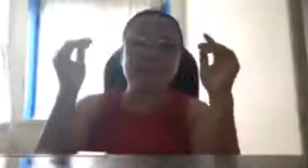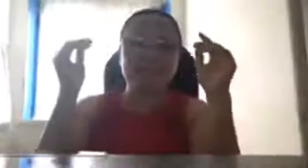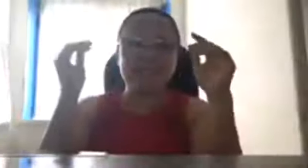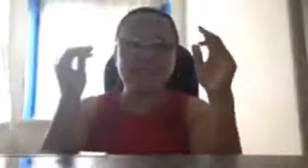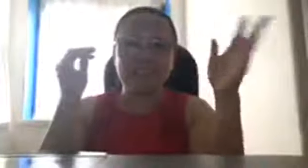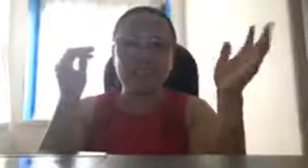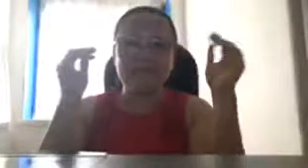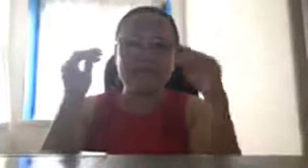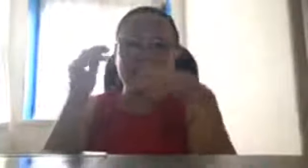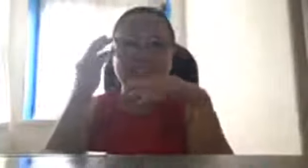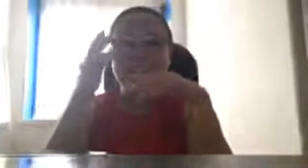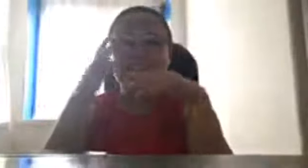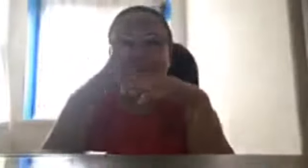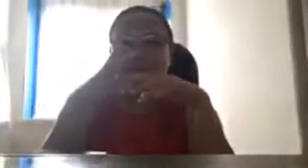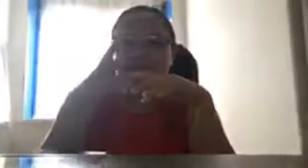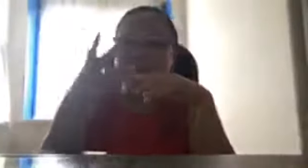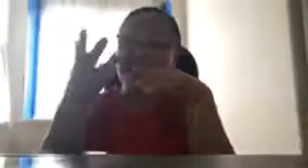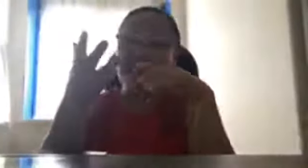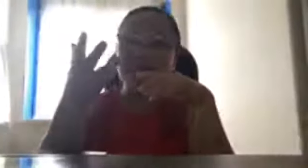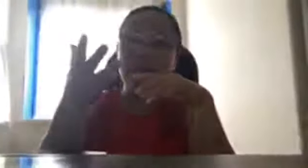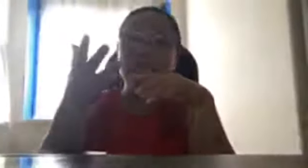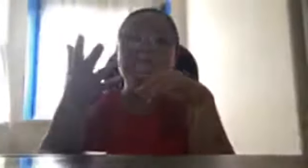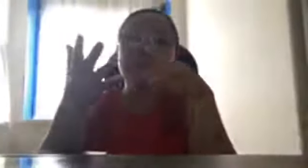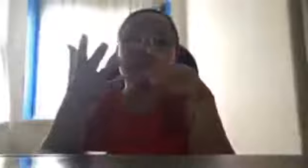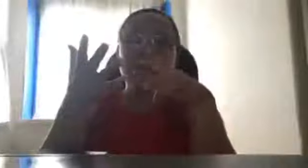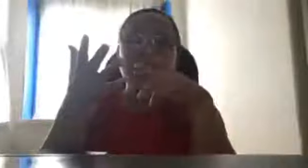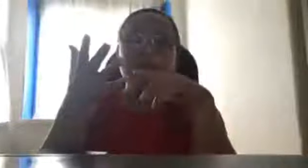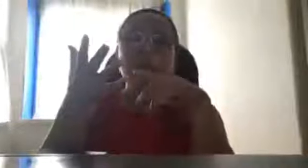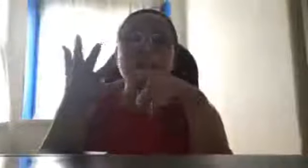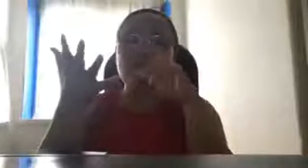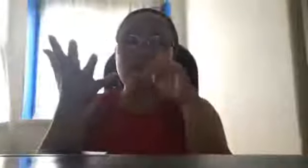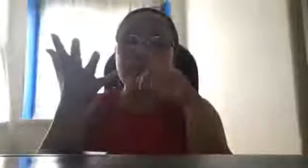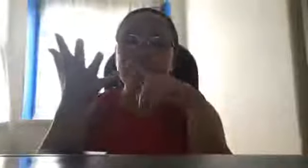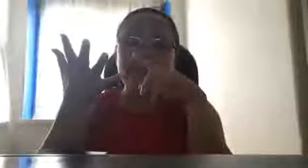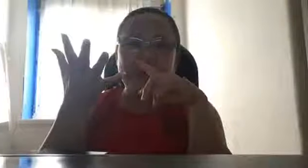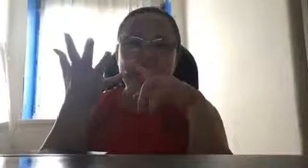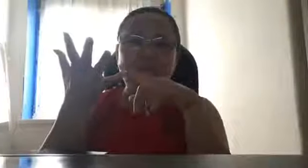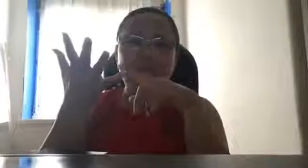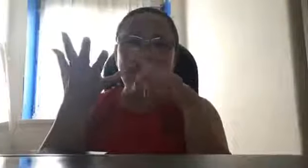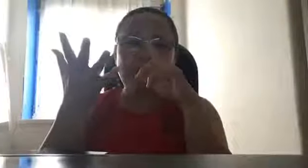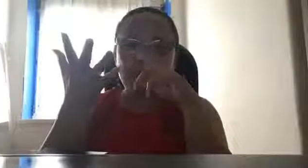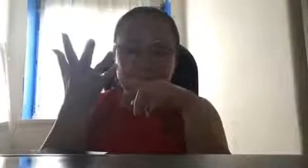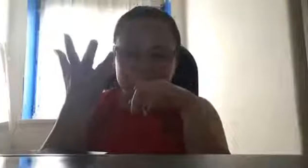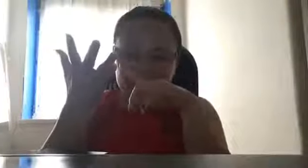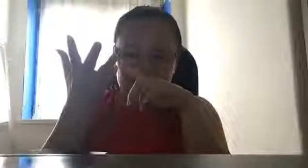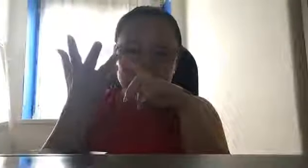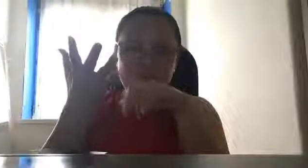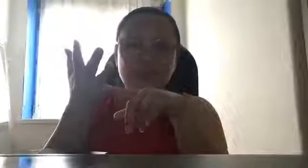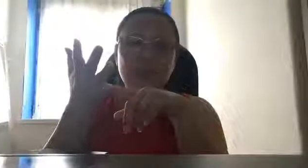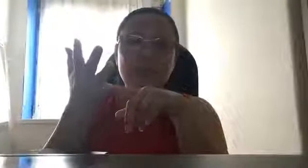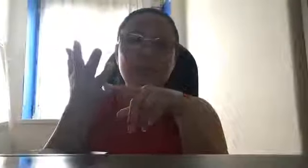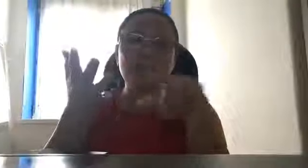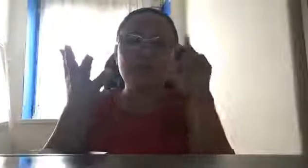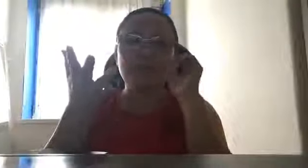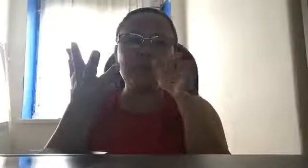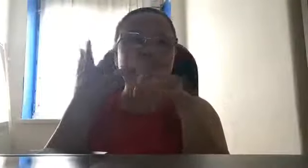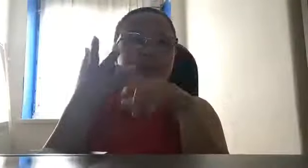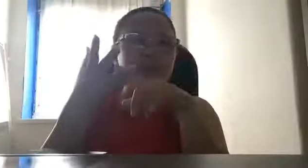mga tik-tik, yun, magkikita mo sa kabundukan. Eh, kung pinaparal kayo ng magulang nyo, kung mga,